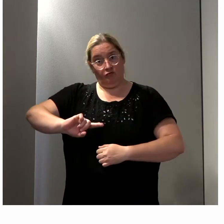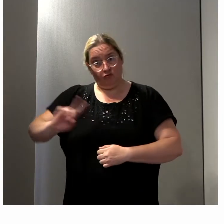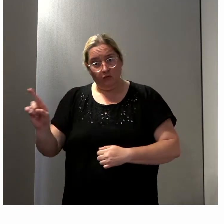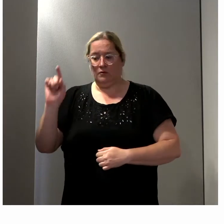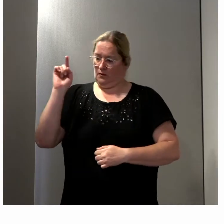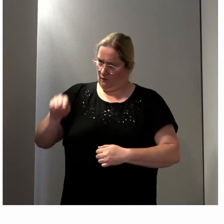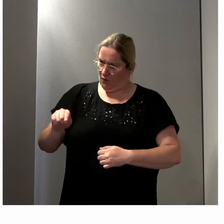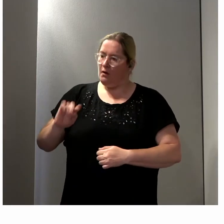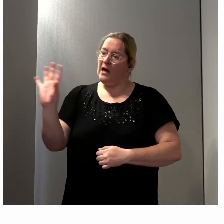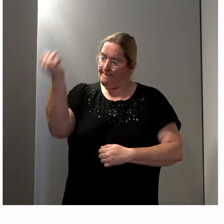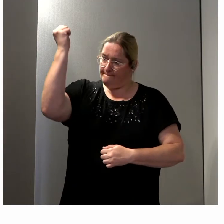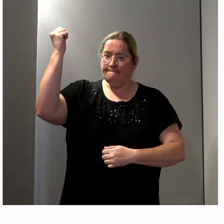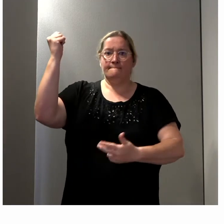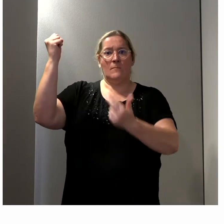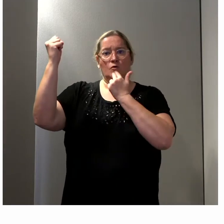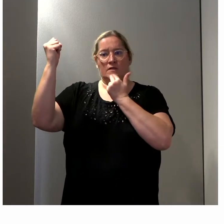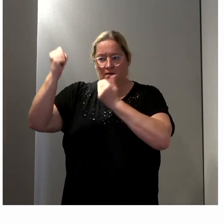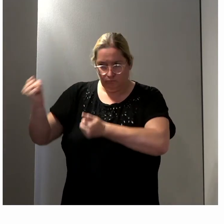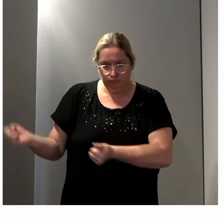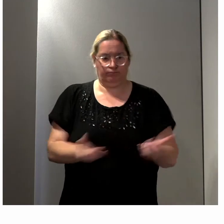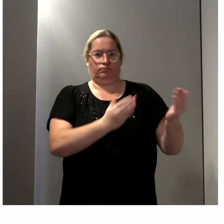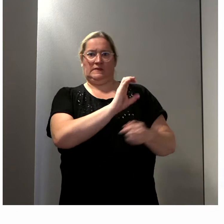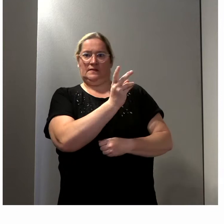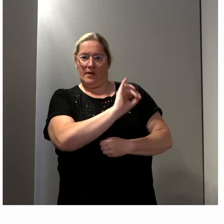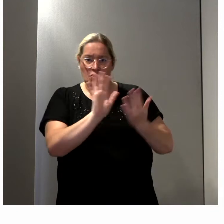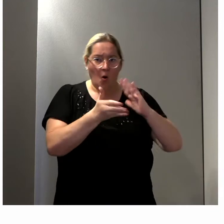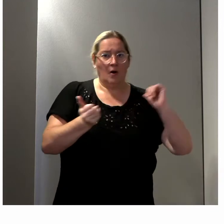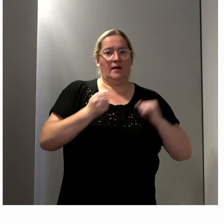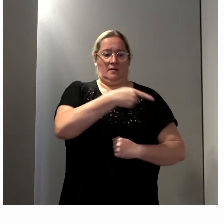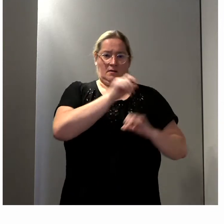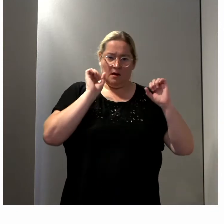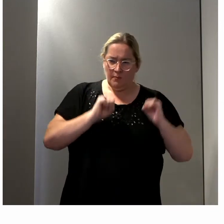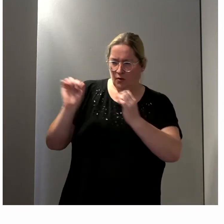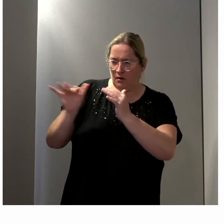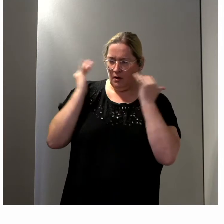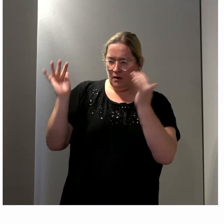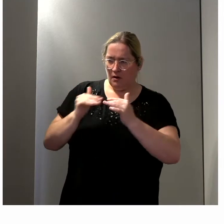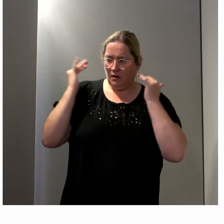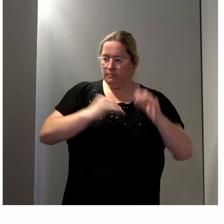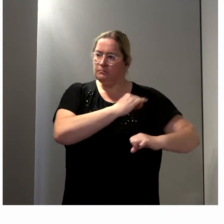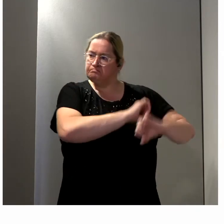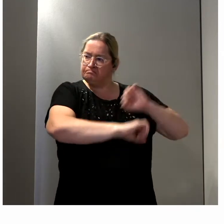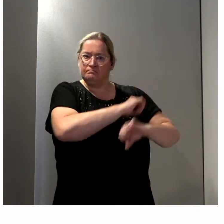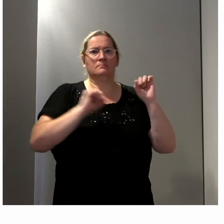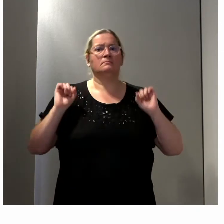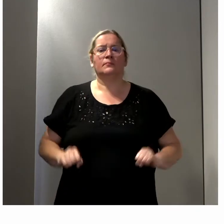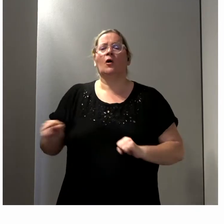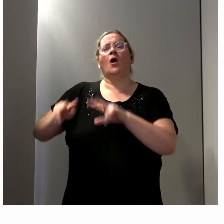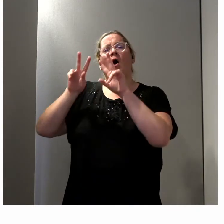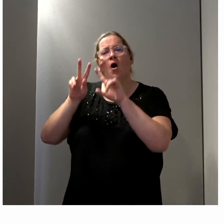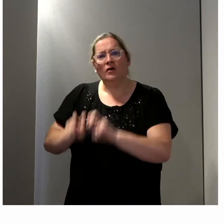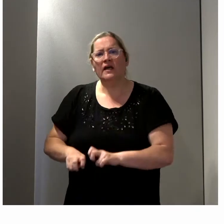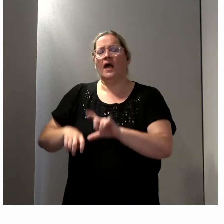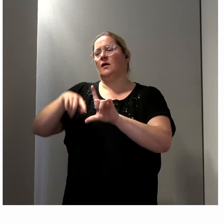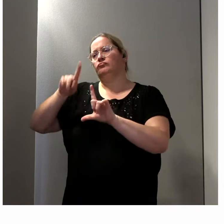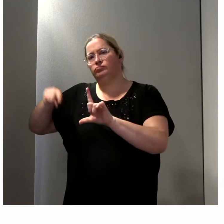soient relayés, donc par exemple au CNCPH, pour qu'on puisse s'inspirer des résultats, des enquêtes qui ont été faites, des